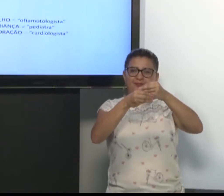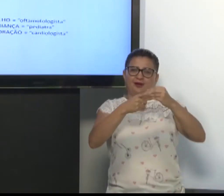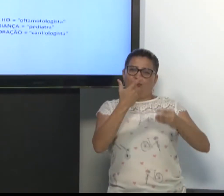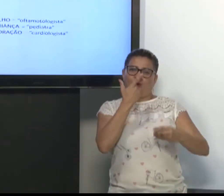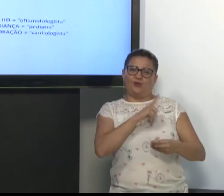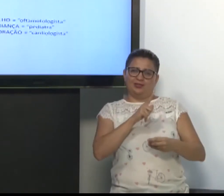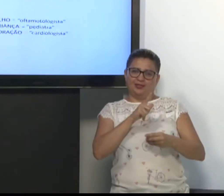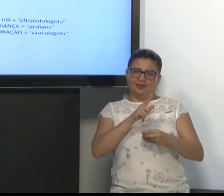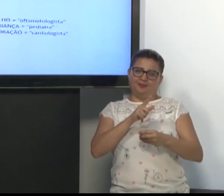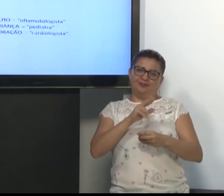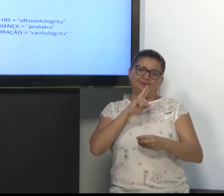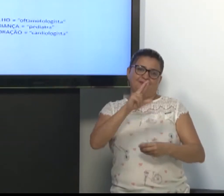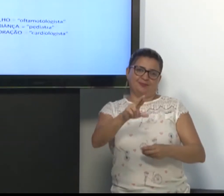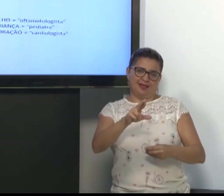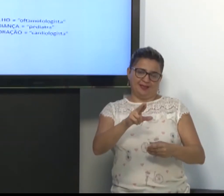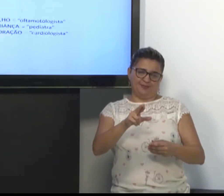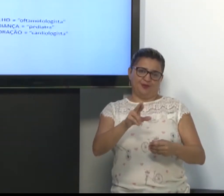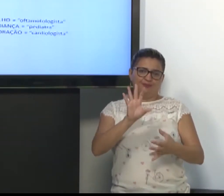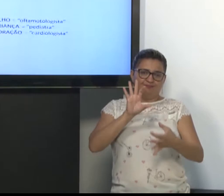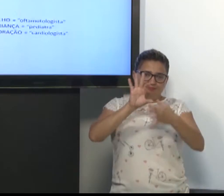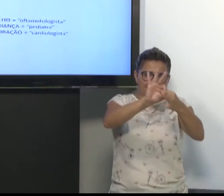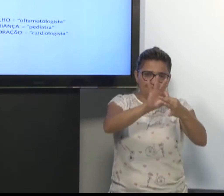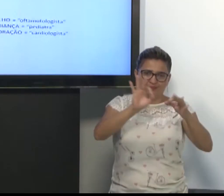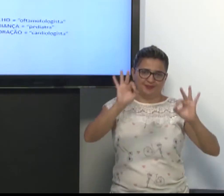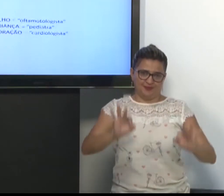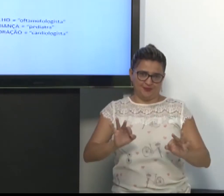Para garantir que seja entendido dentro do contexto.